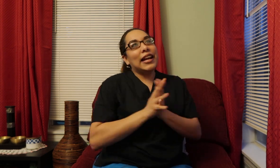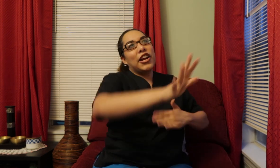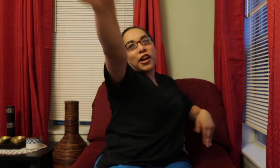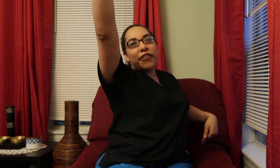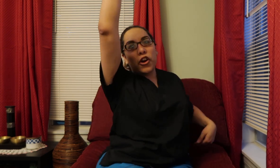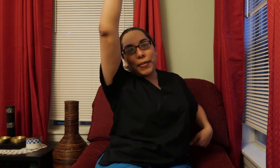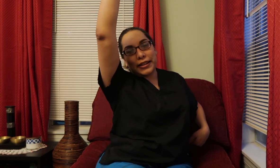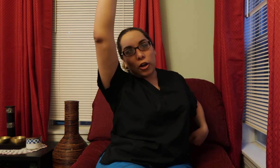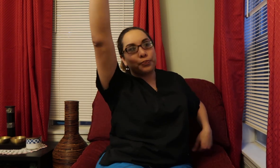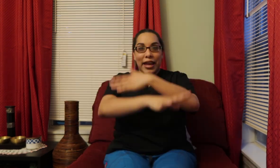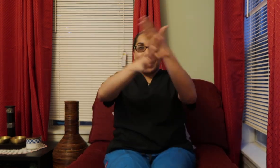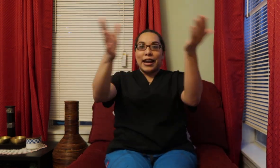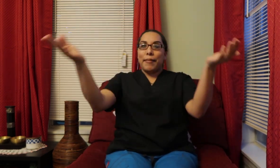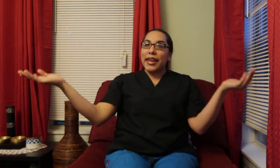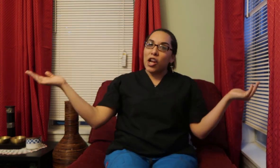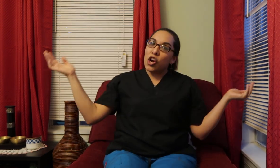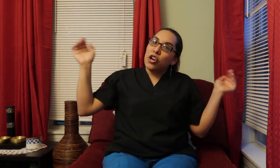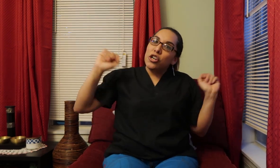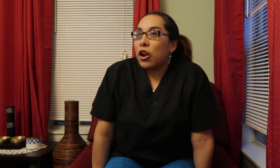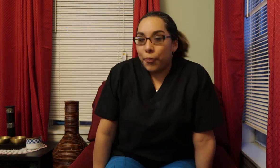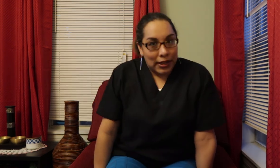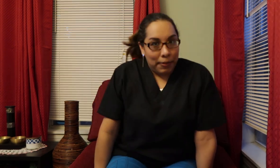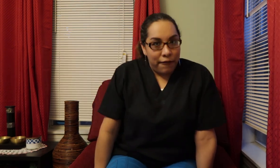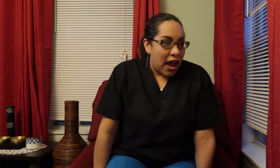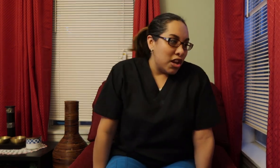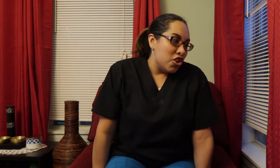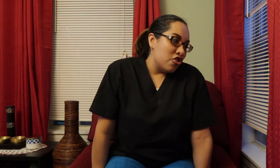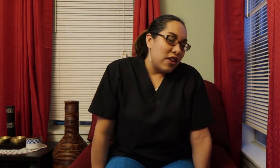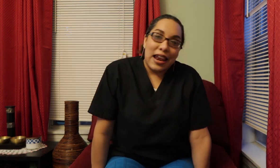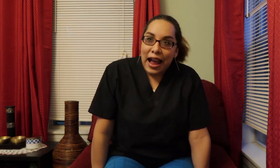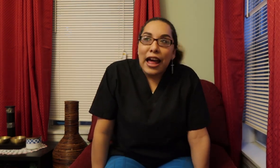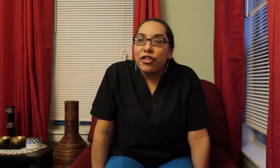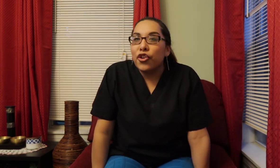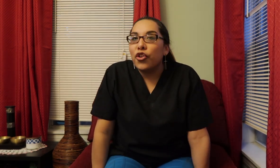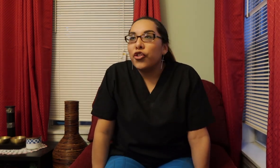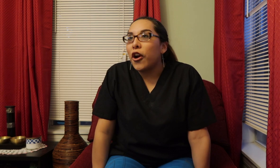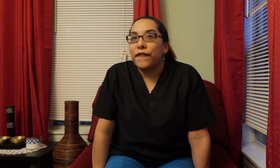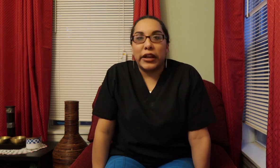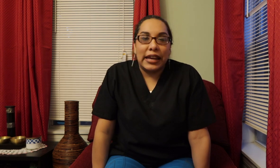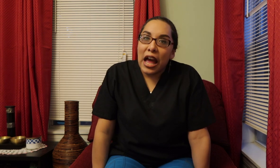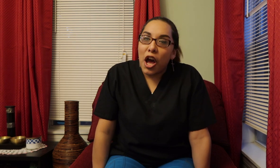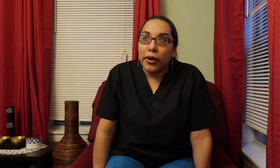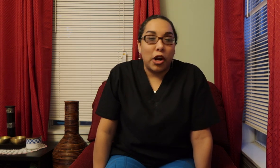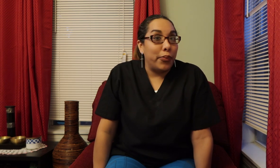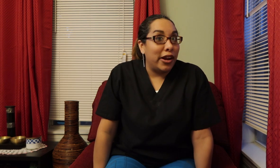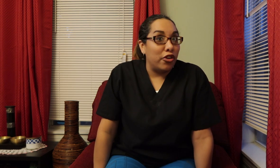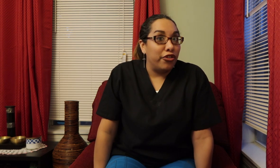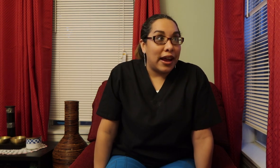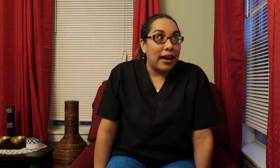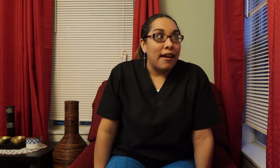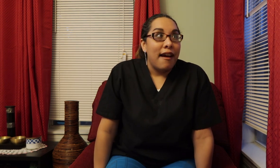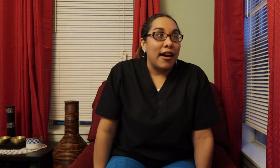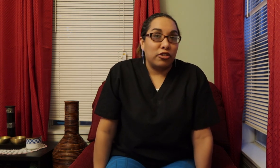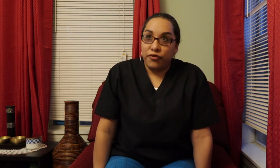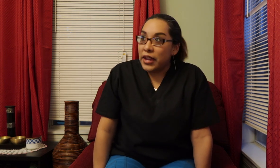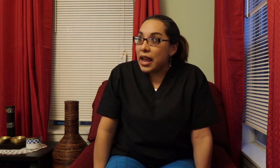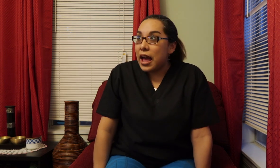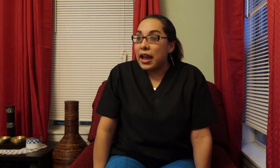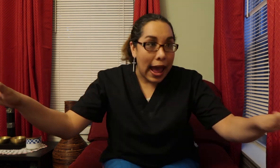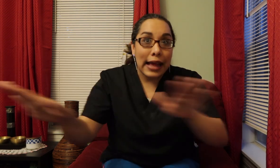cleared And I'm gonna go to Mexico Ya llegan a México Claro pues Epifanio Y Alejandro They're all freaking out Porque no pueden encontrar A Sofía Not